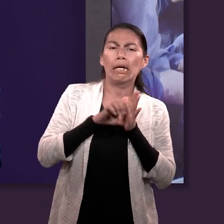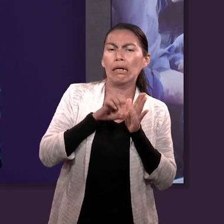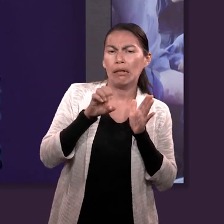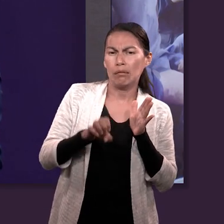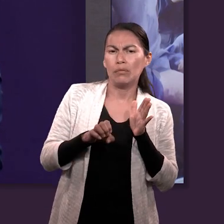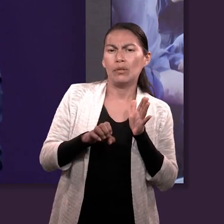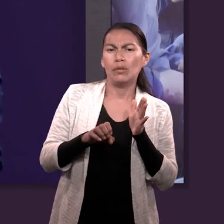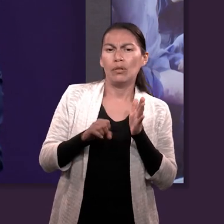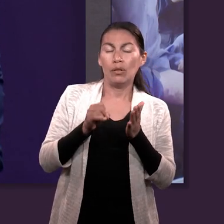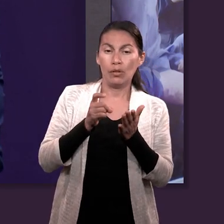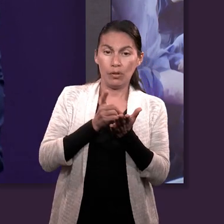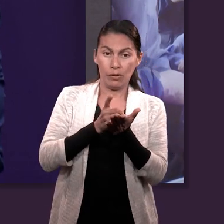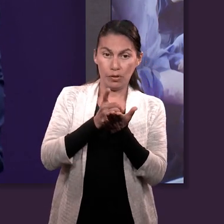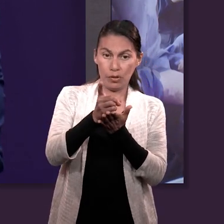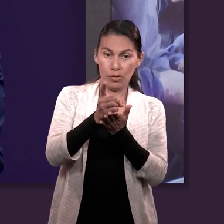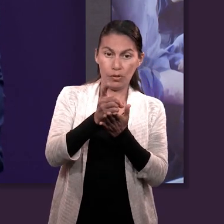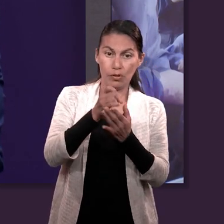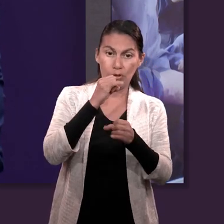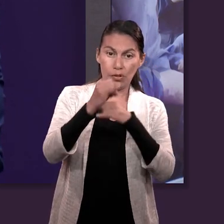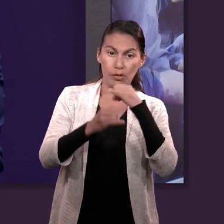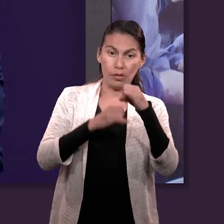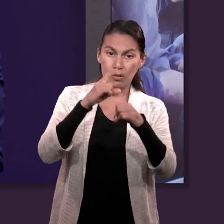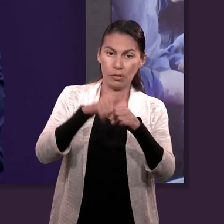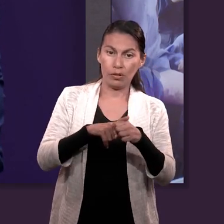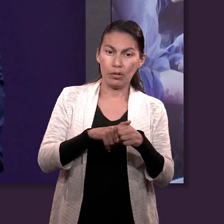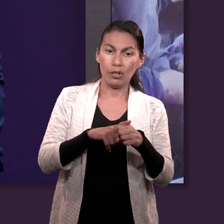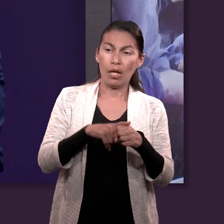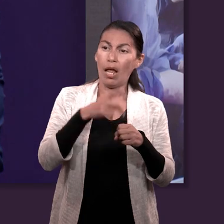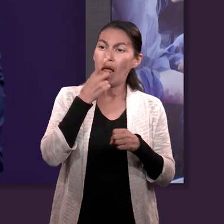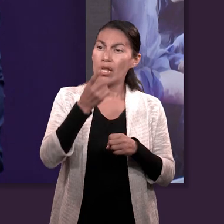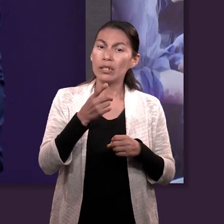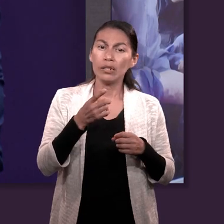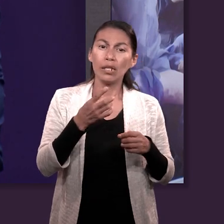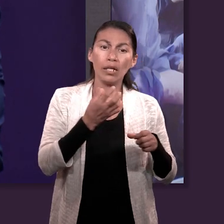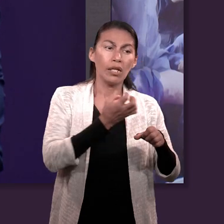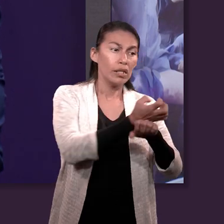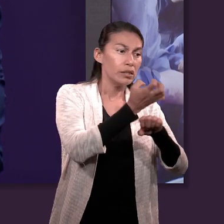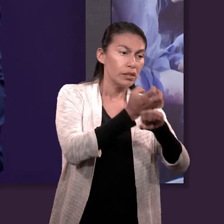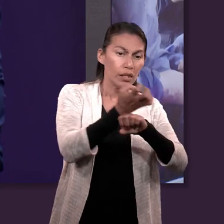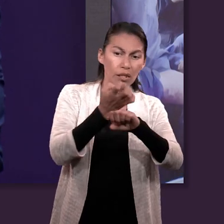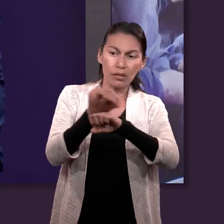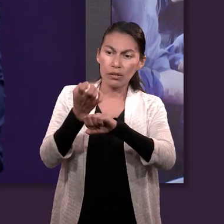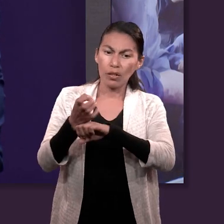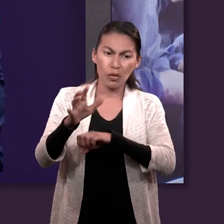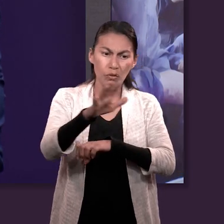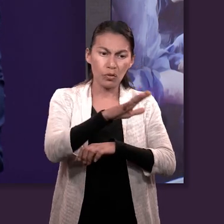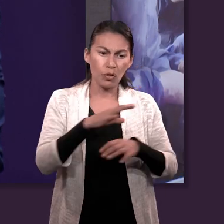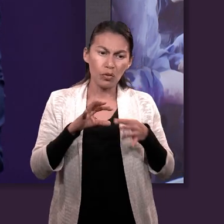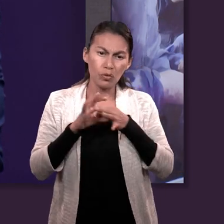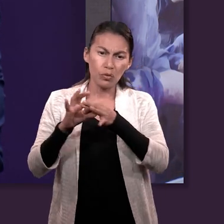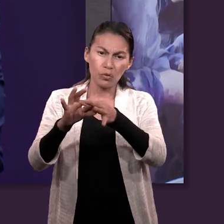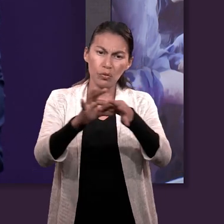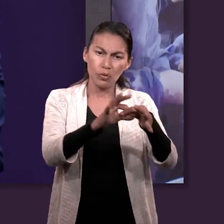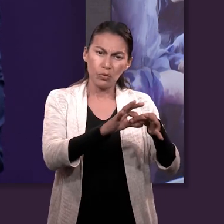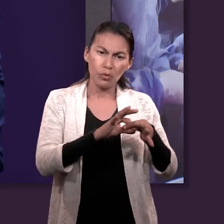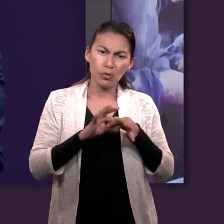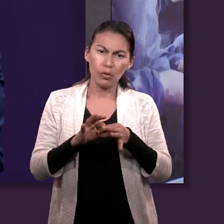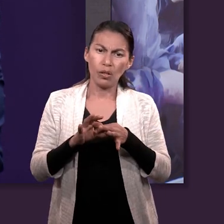Por ejemplo, en el derecho internacional hay un principio que rige las relaciones entre los estados, que se llama reciprocidad diplomática,